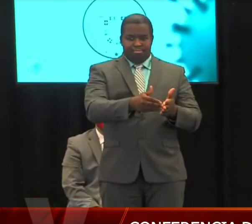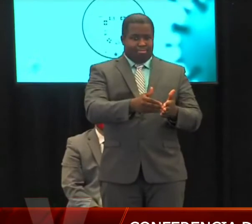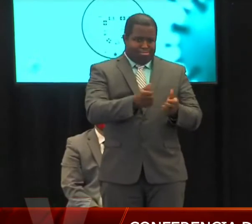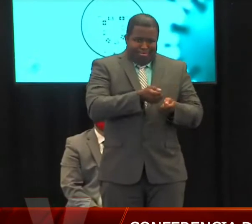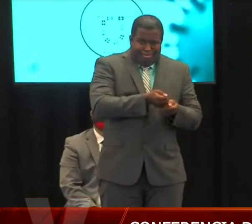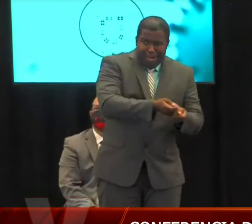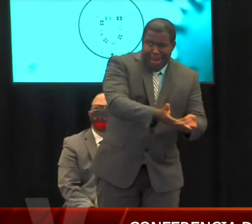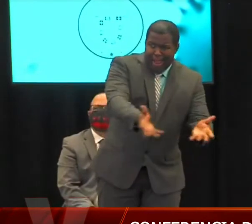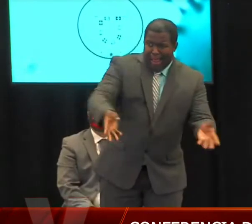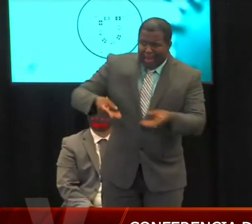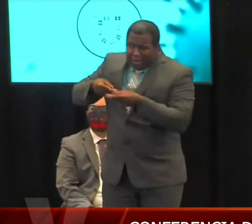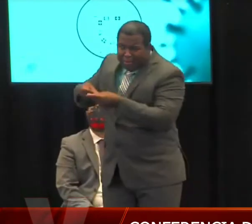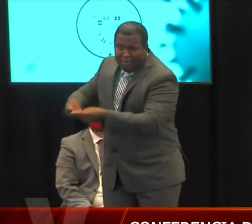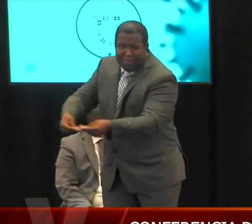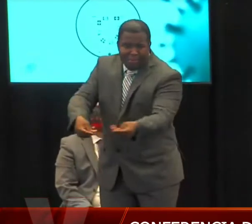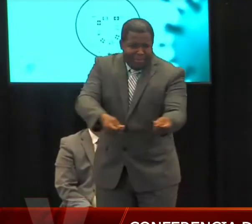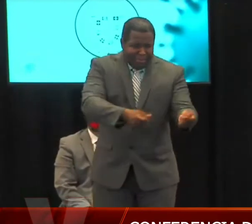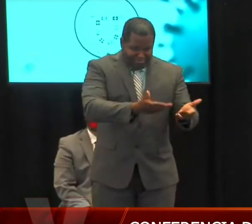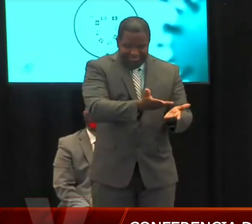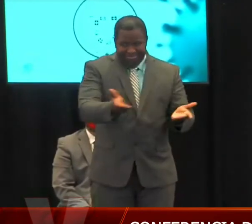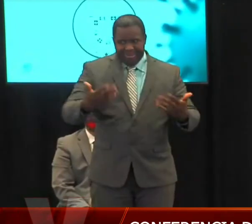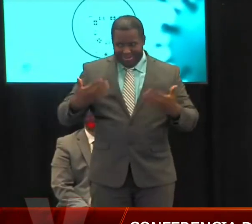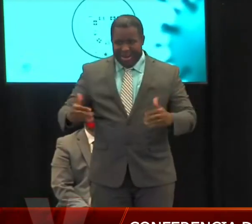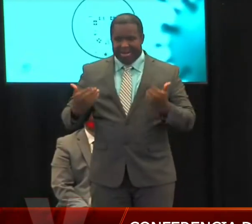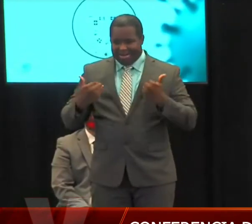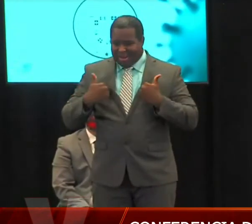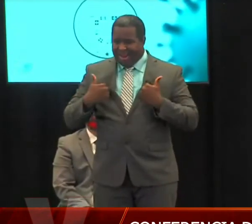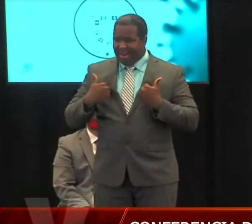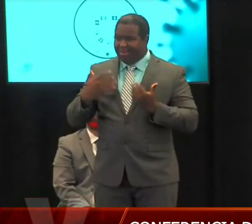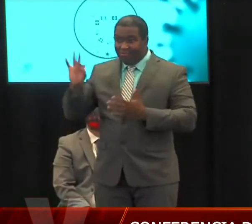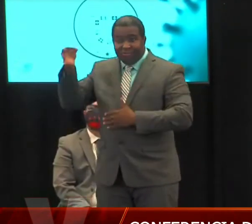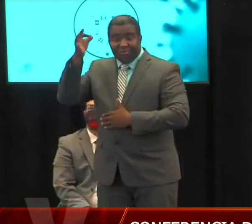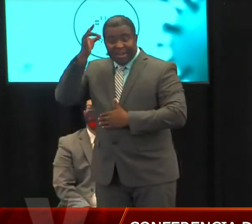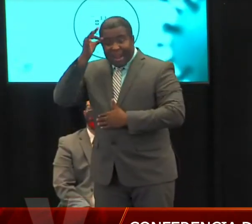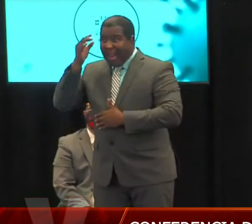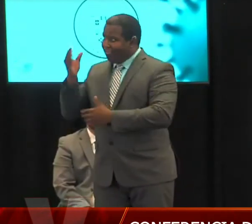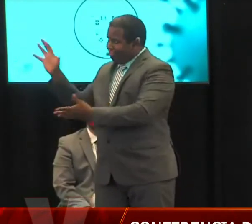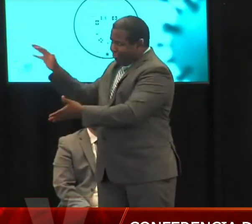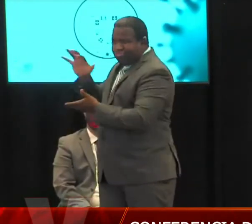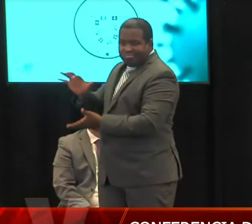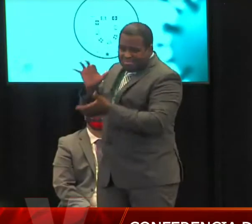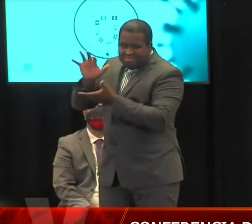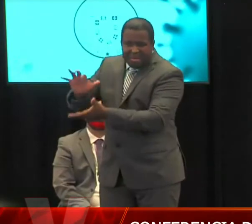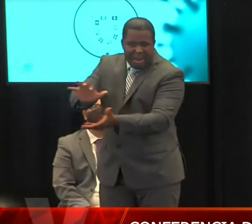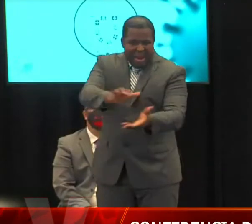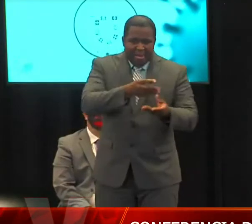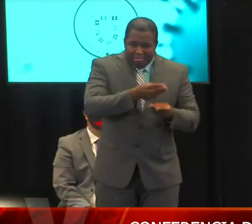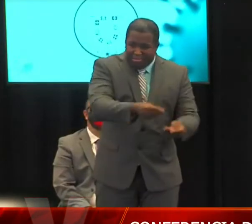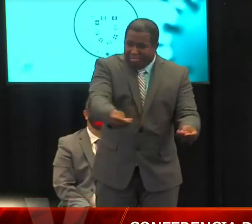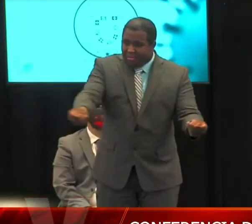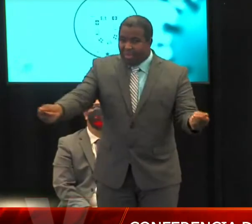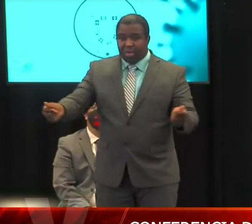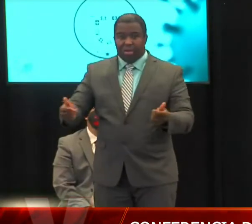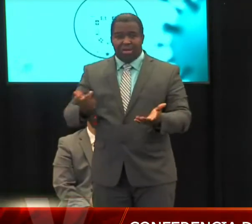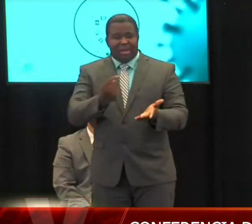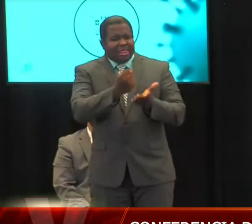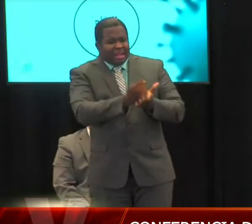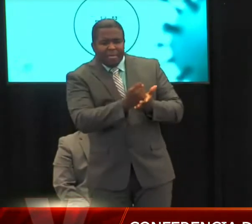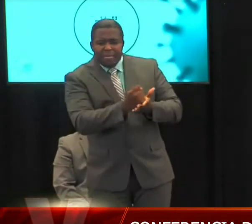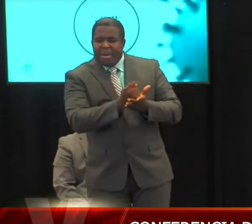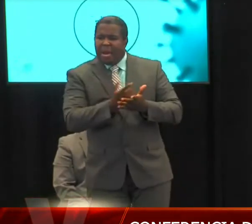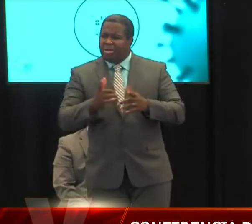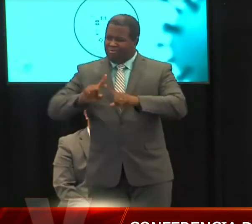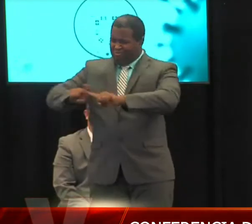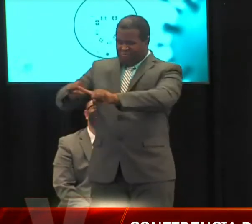federal. Y los anticuerpos en sangre no tienen ningún costo para ningún paciente en Puerto Rico hasta después de